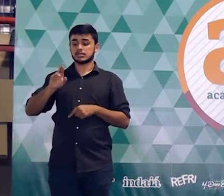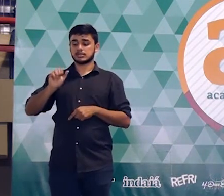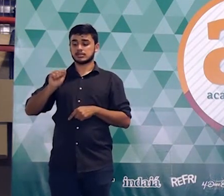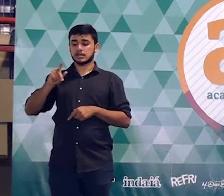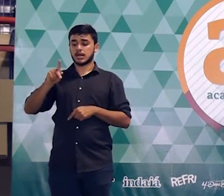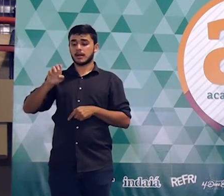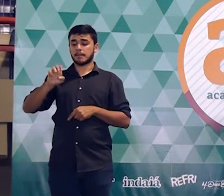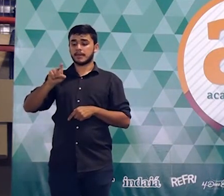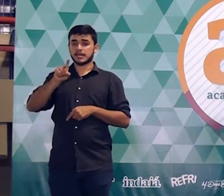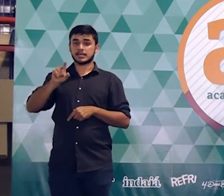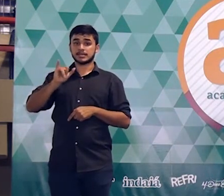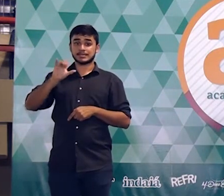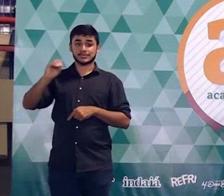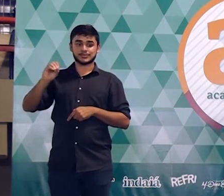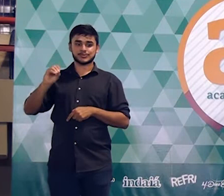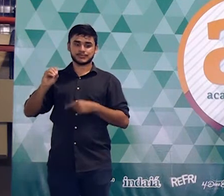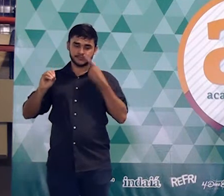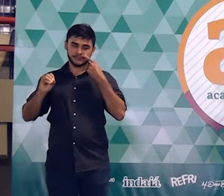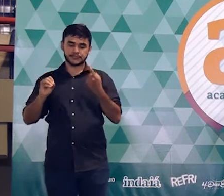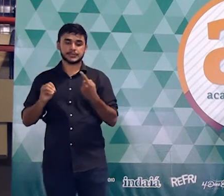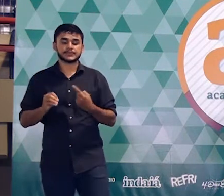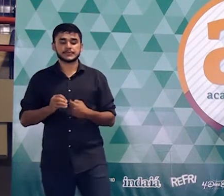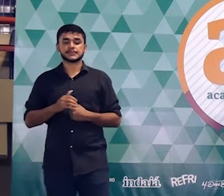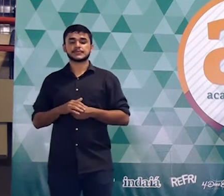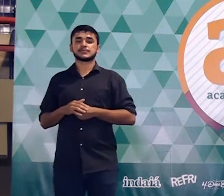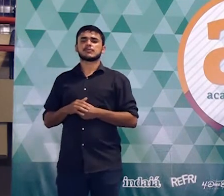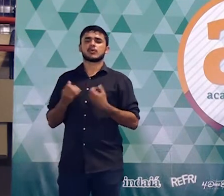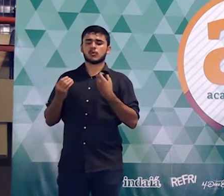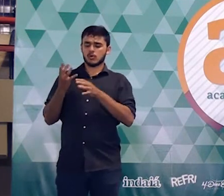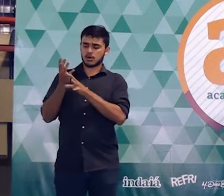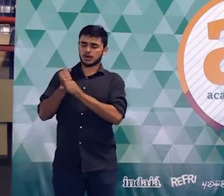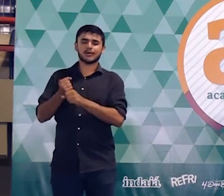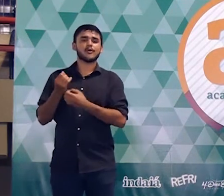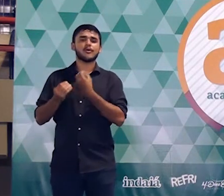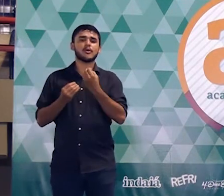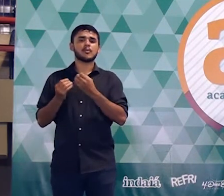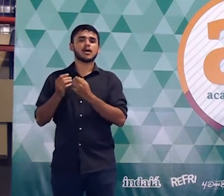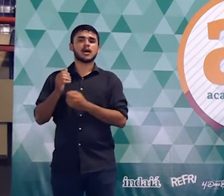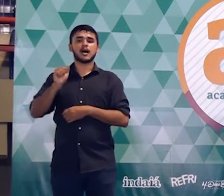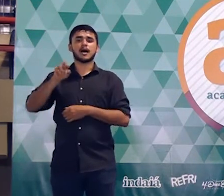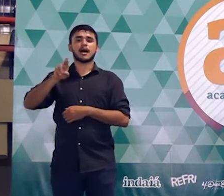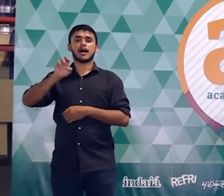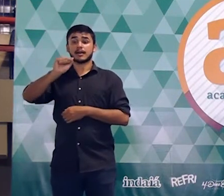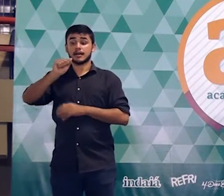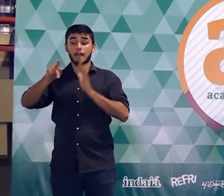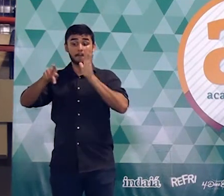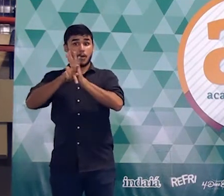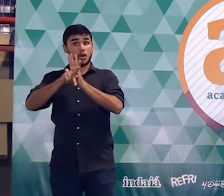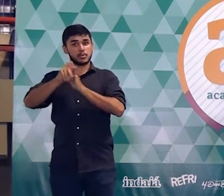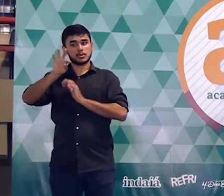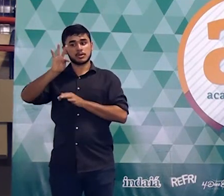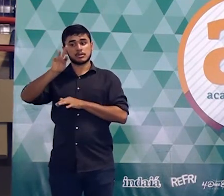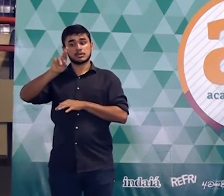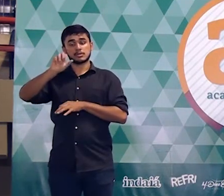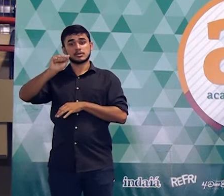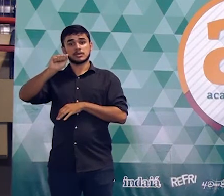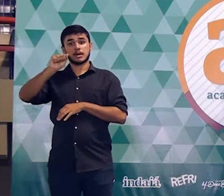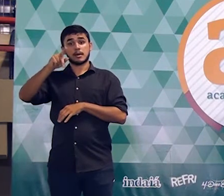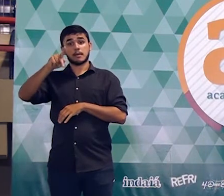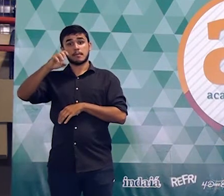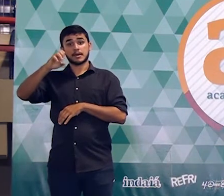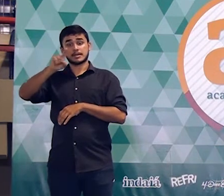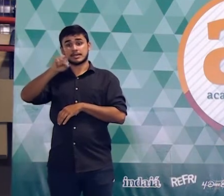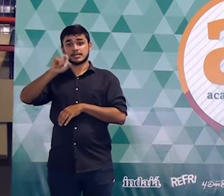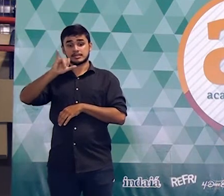O é que a gente quer? Fazer o cálculo da área do trapézio. Lembram como é que faz o cálculo da área de um trapézio? A área de um trapézio, você